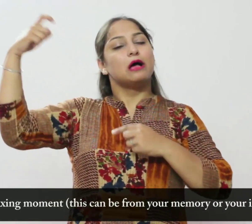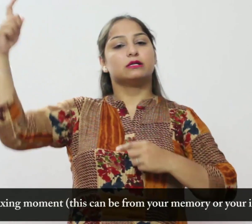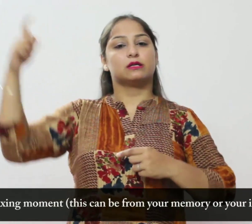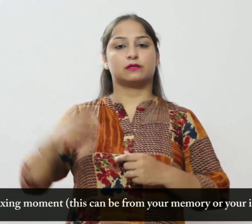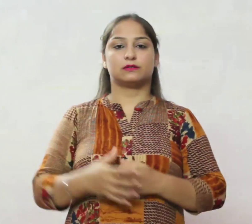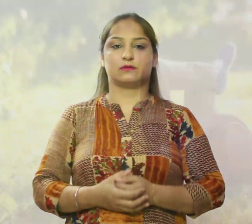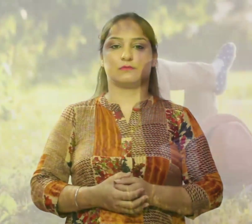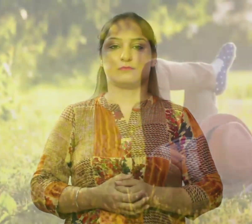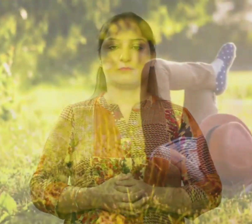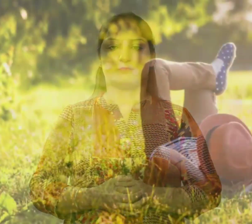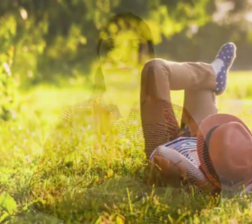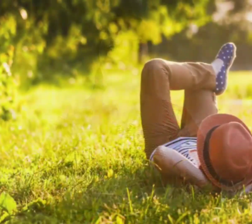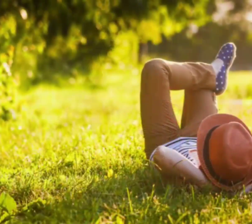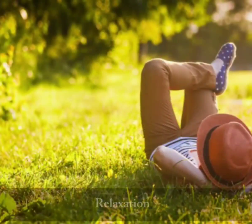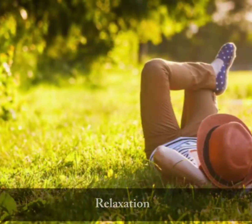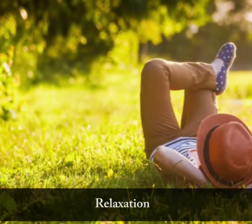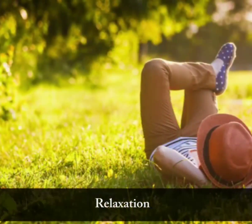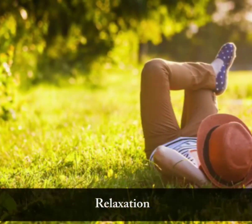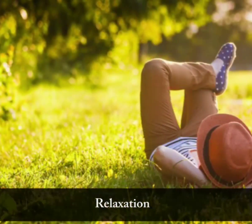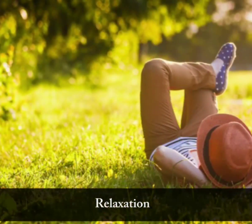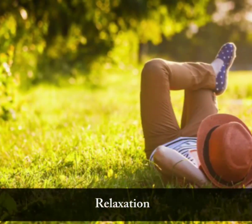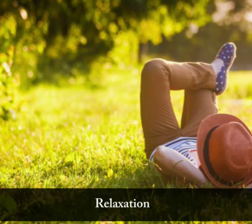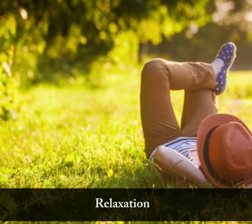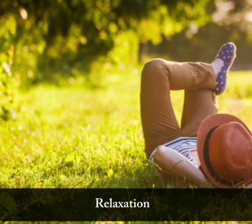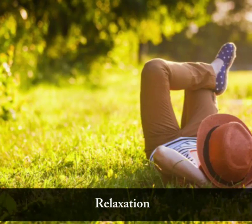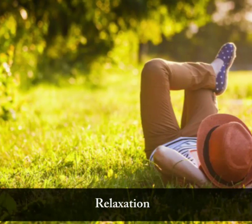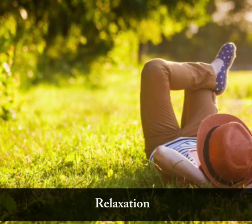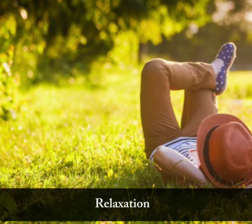यह आपकी कलपना हो सकता है विश्राम